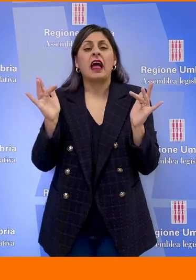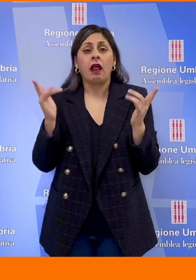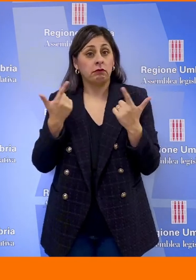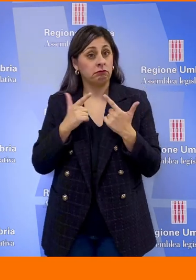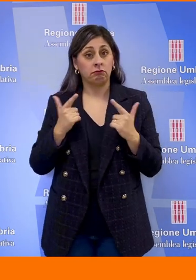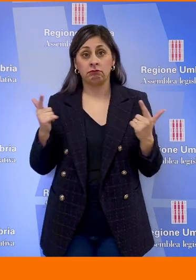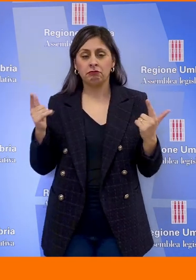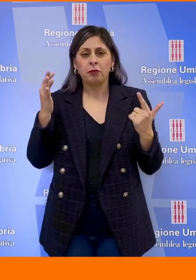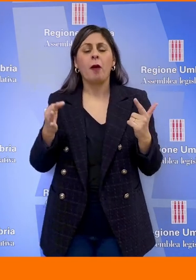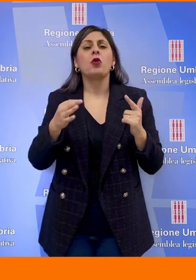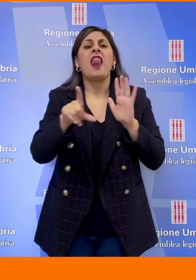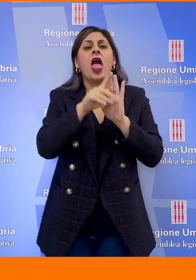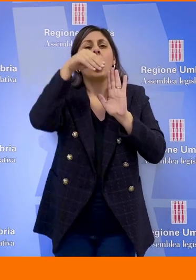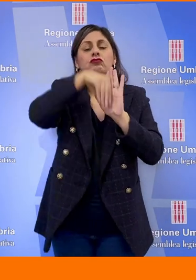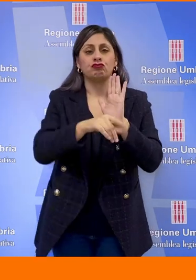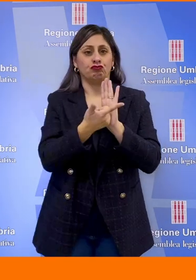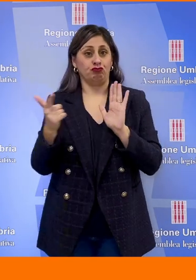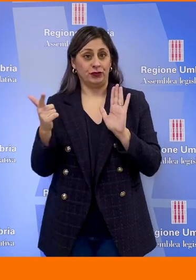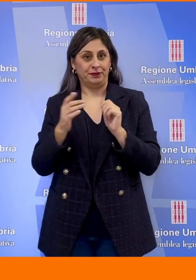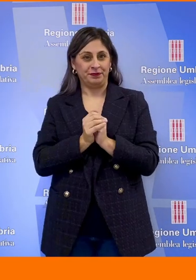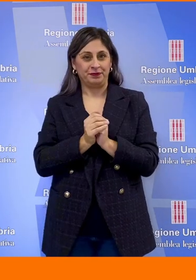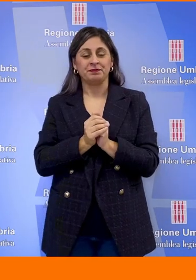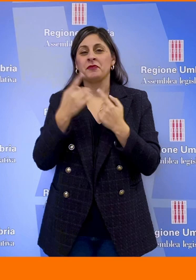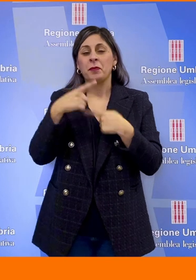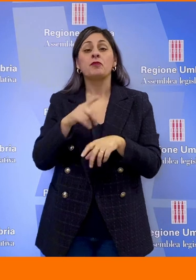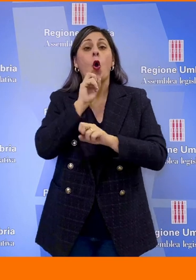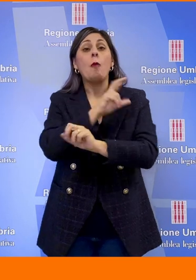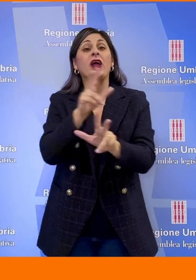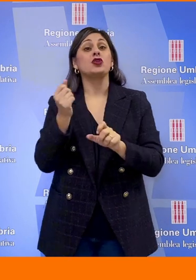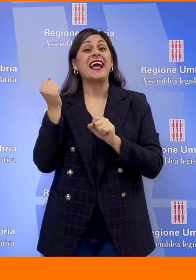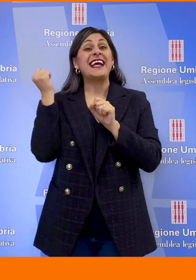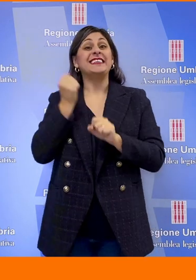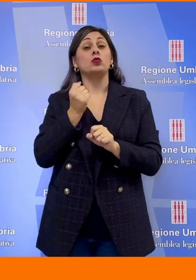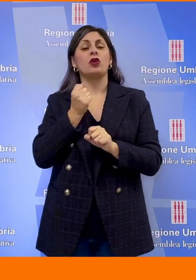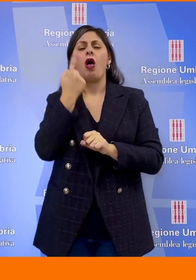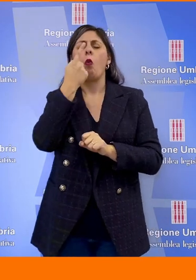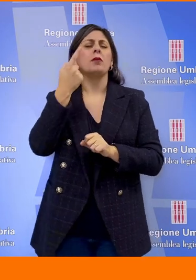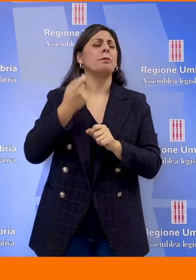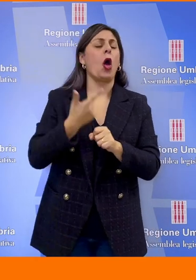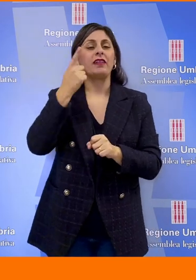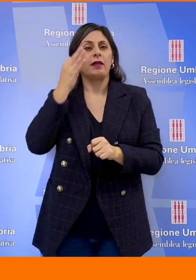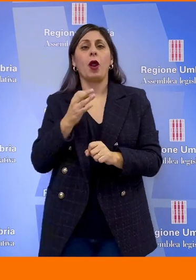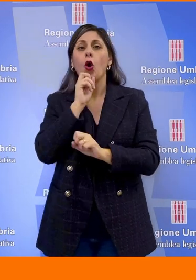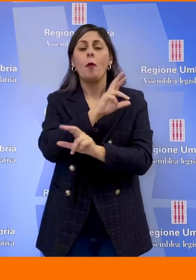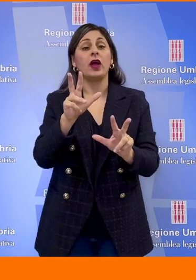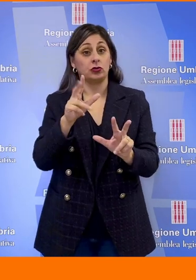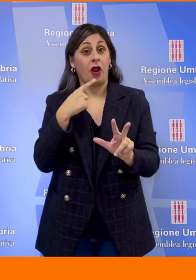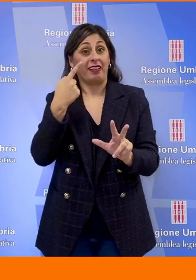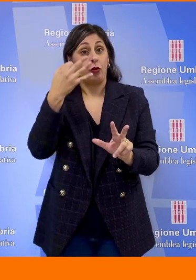disciplina proprio in merito alla comunicazione istituzionale il punto centrale della questione consiste ha spiegato Elena Veschi nel riuscire a